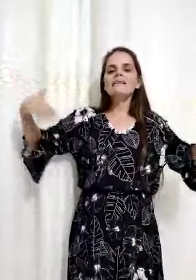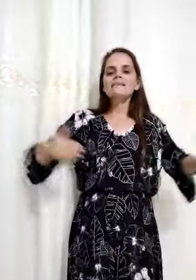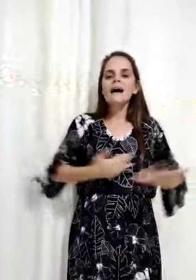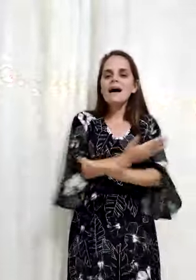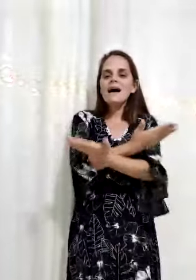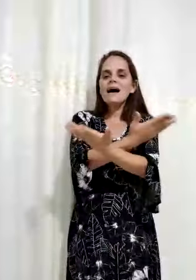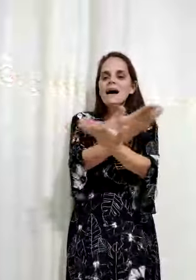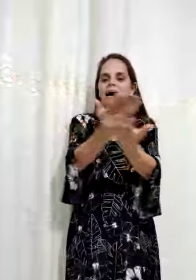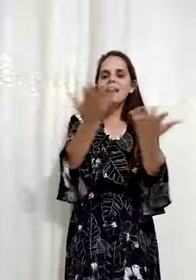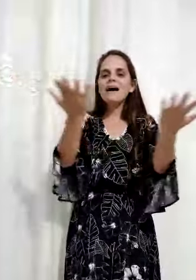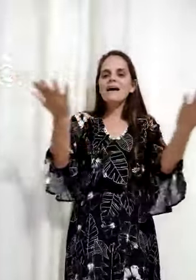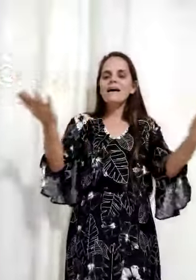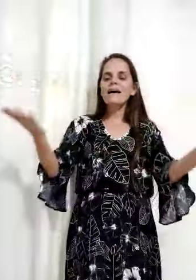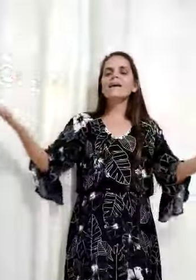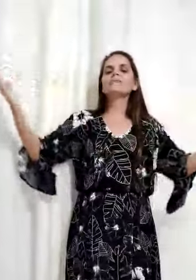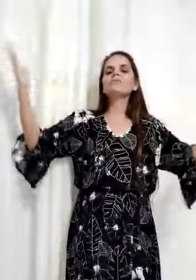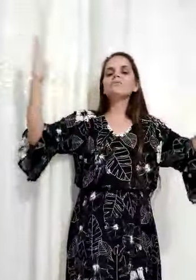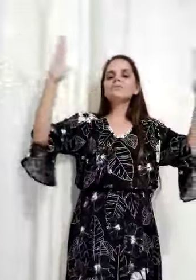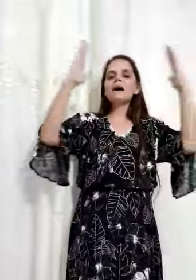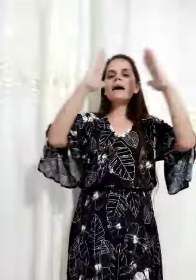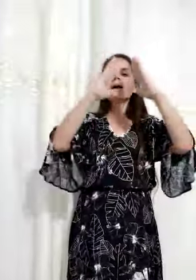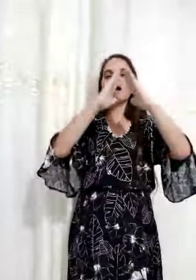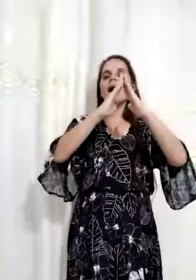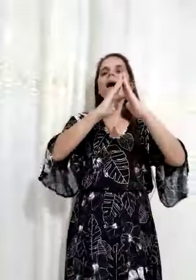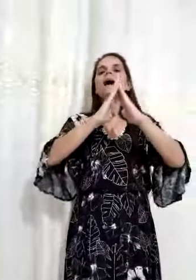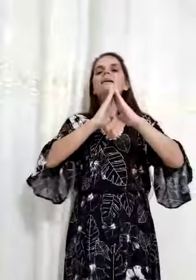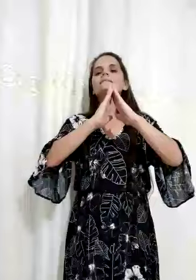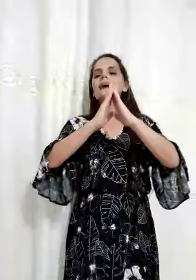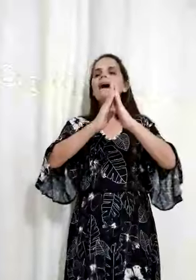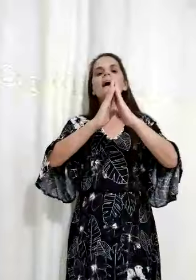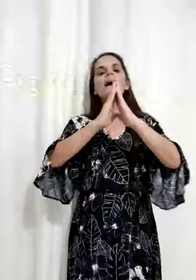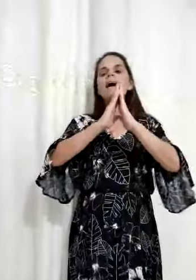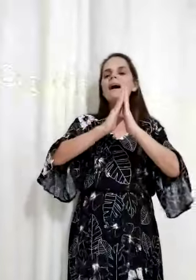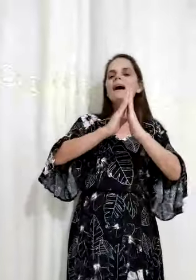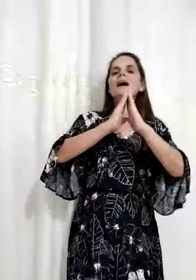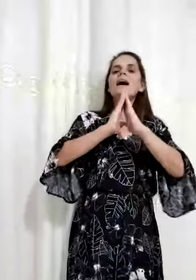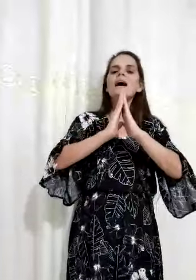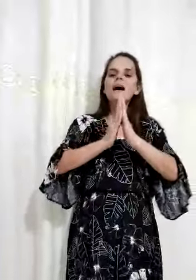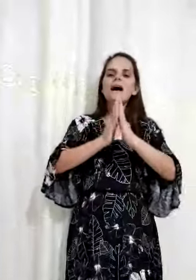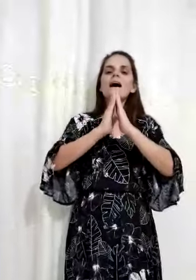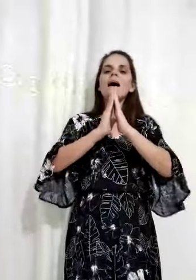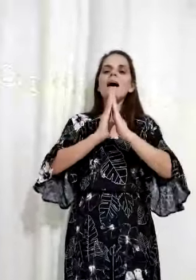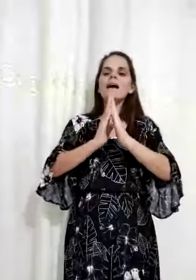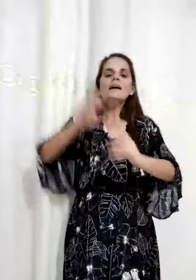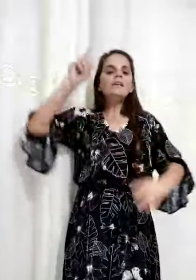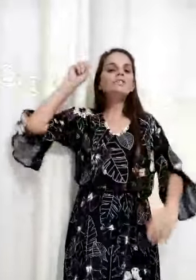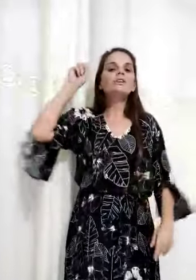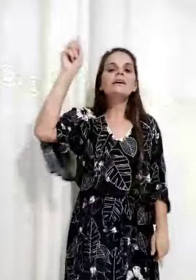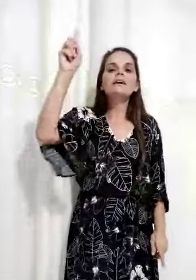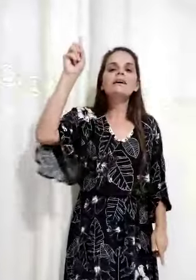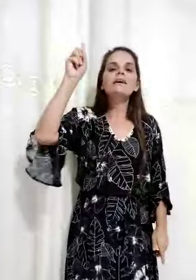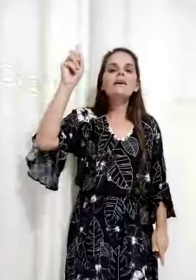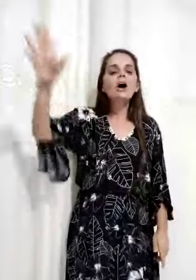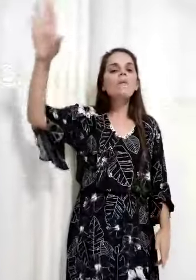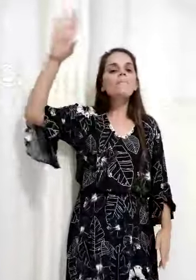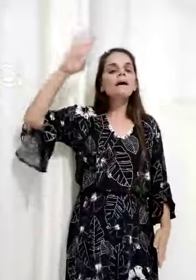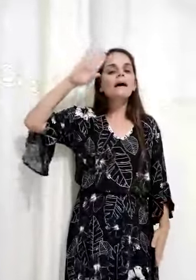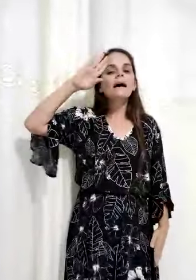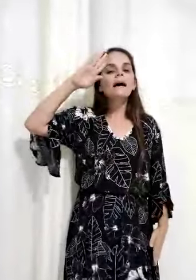Estar em Tua casa E Te